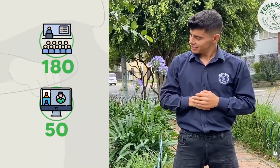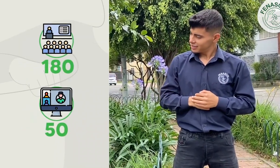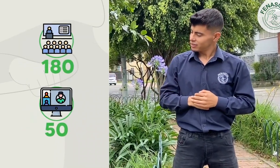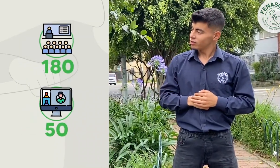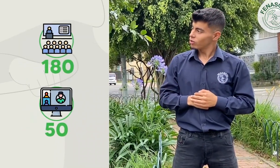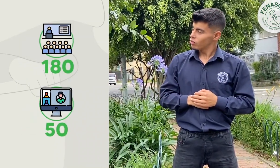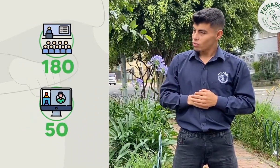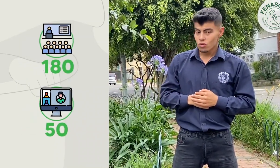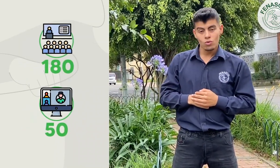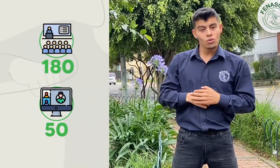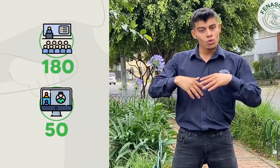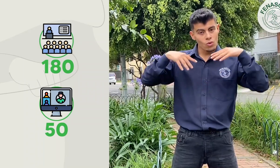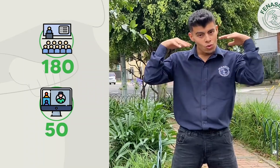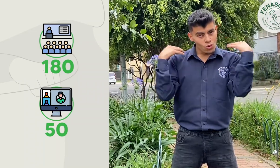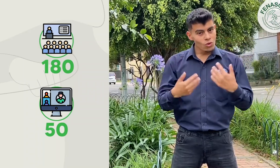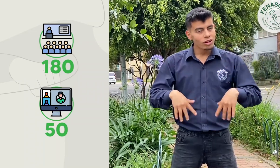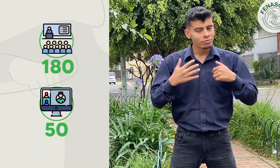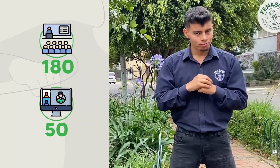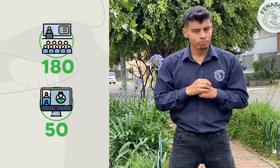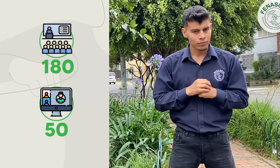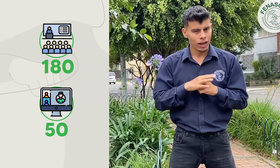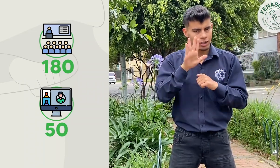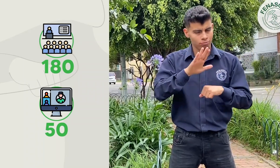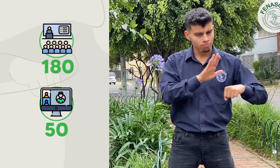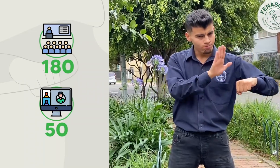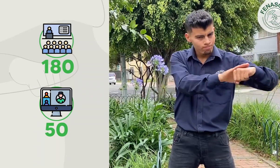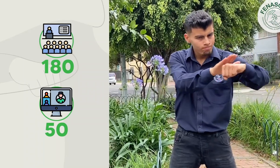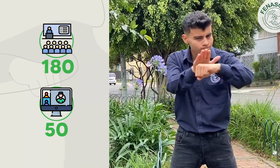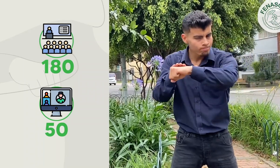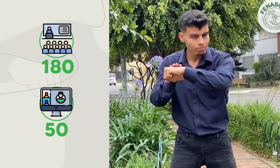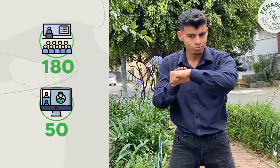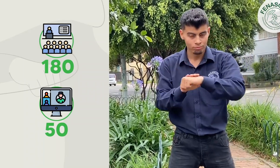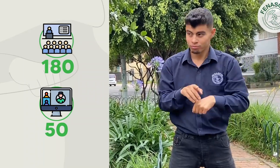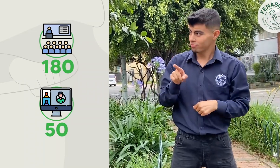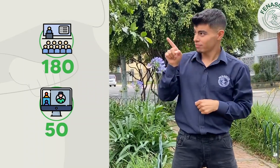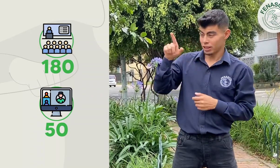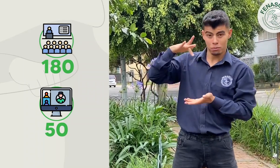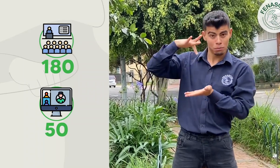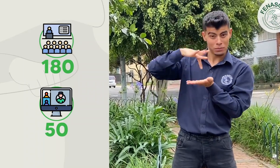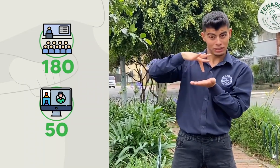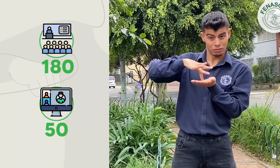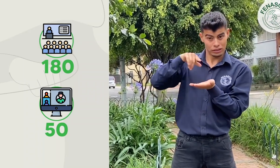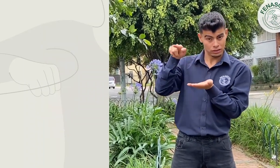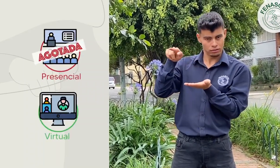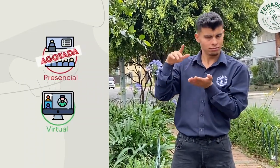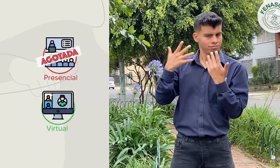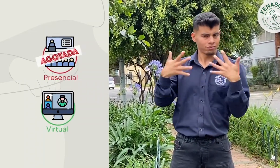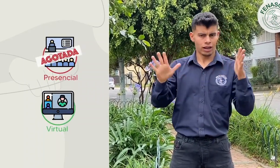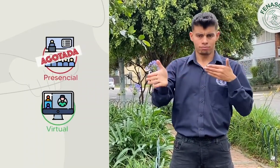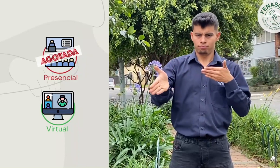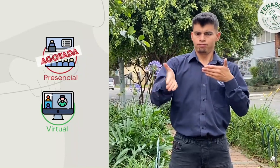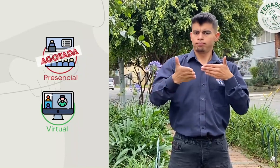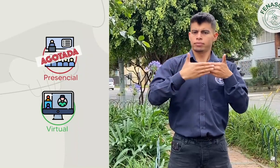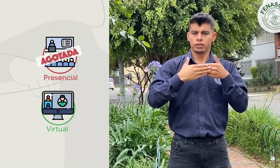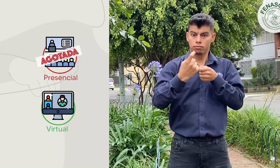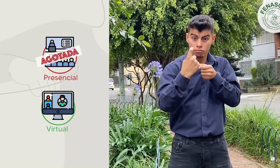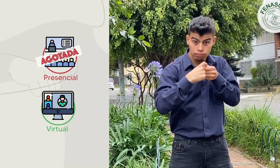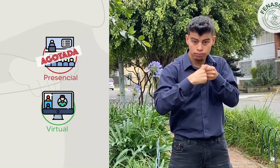asistirán 180 personas y 50 en la modalidad virtual. ¡Uy! Informamos que se cerrarán las inscripciones para la modalidad